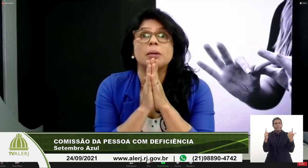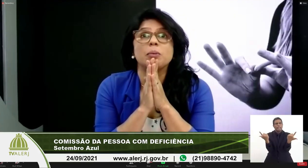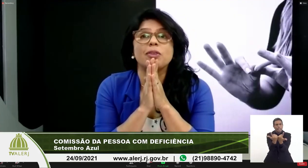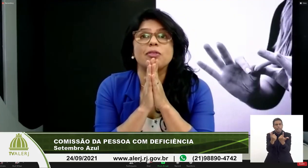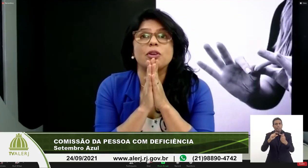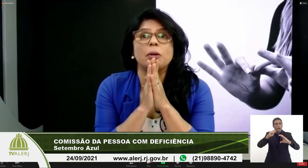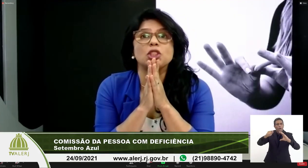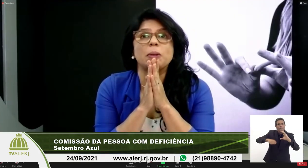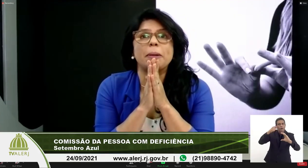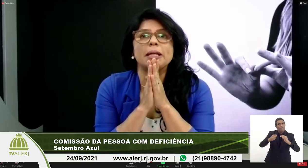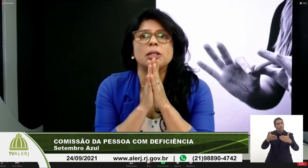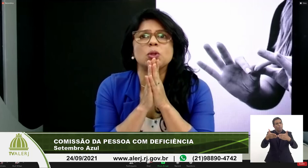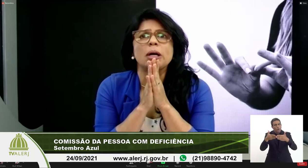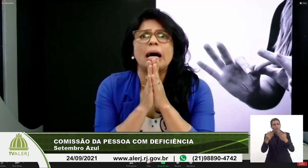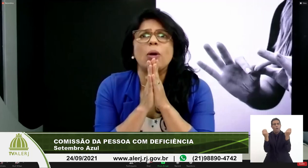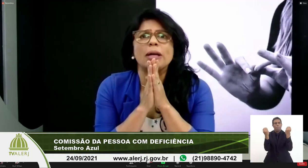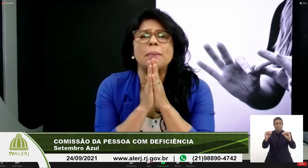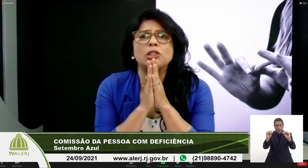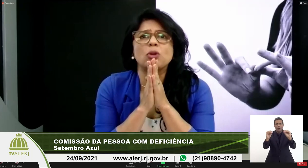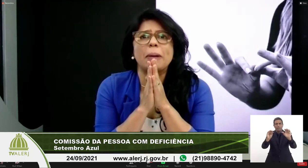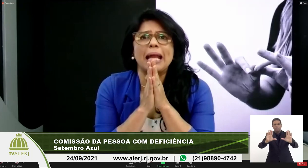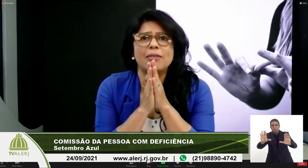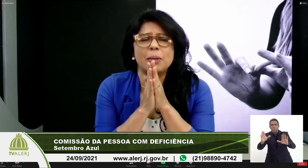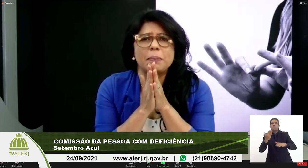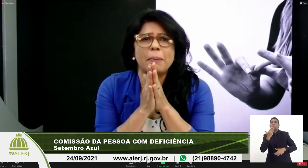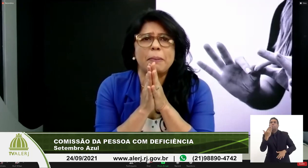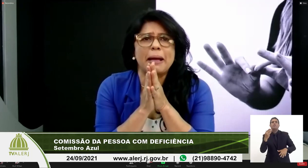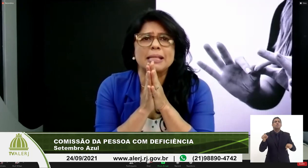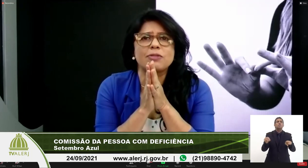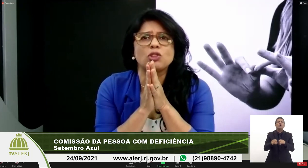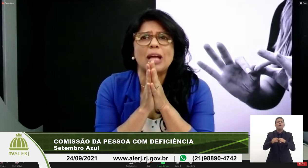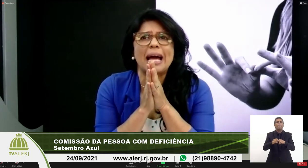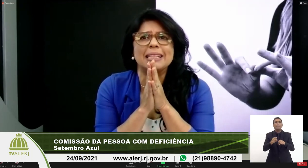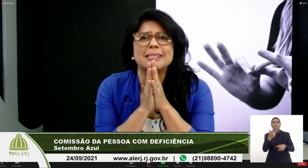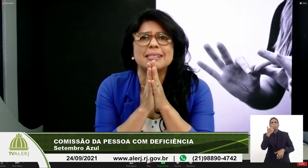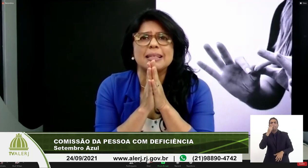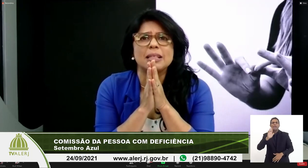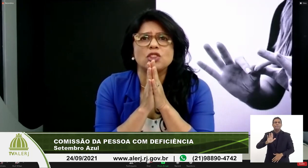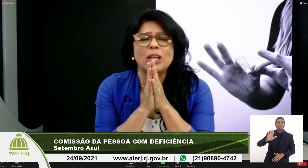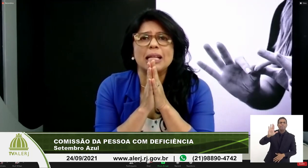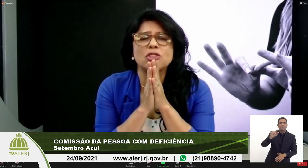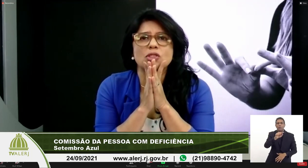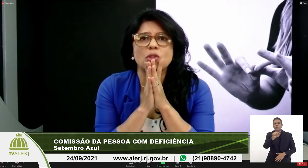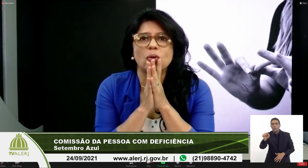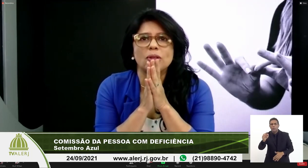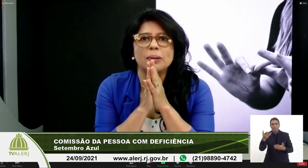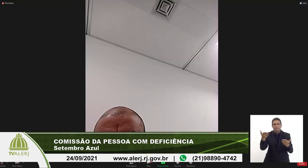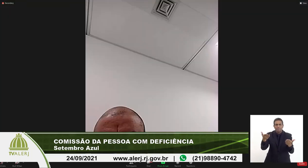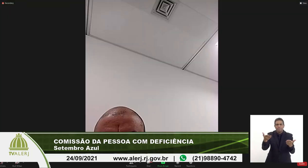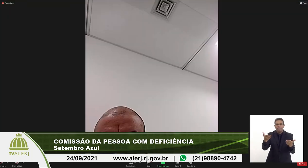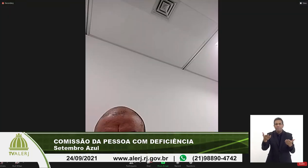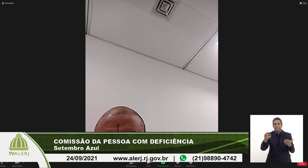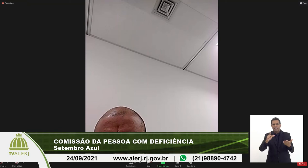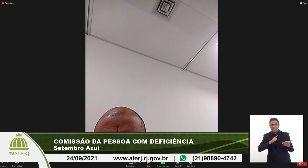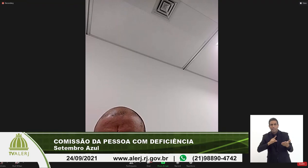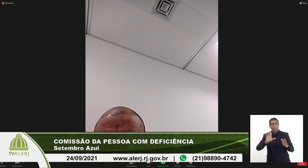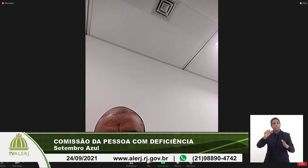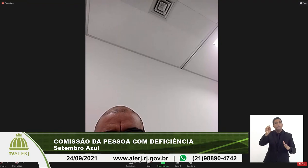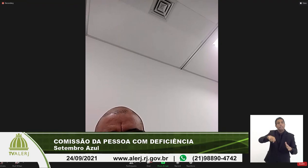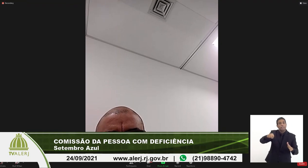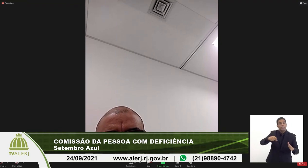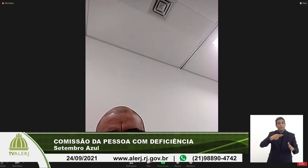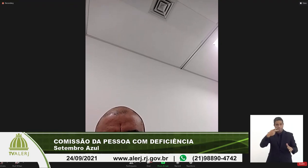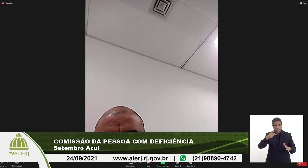aí por favor pode preparando alguém pediu a palavra parece o Charles foi sim deputada sim deputada